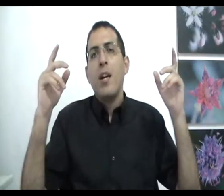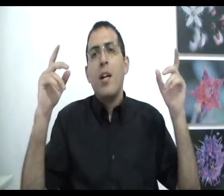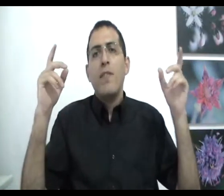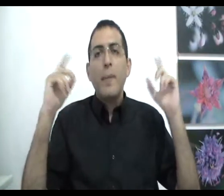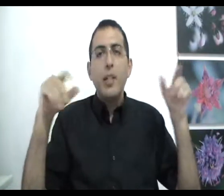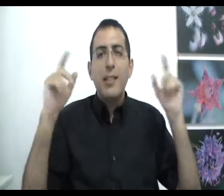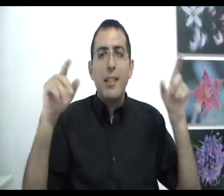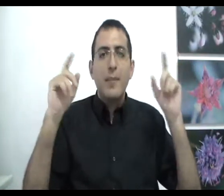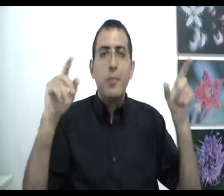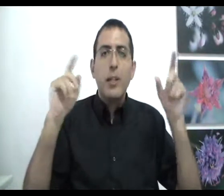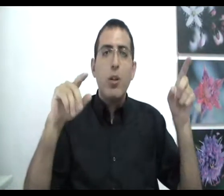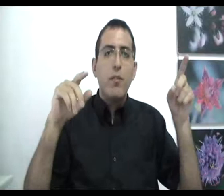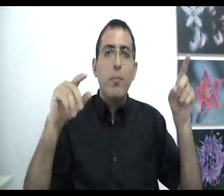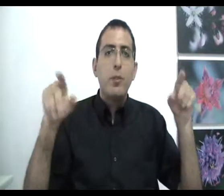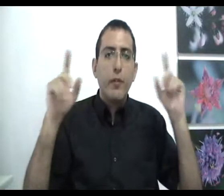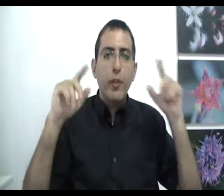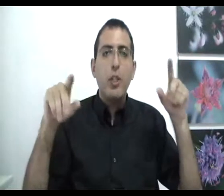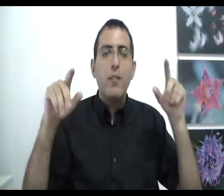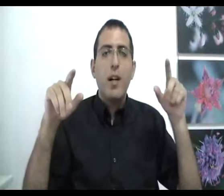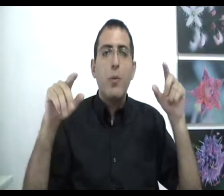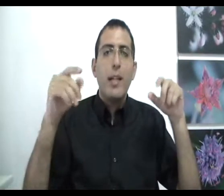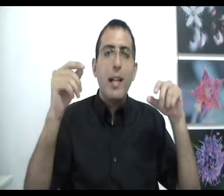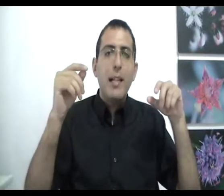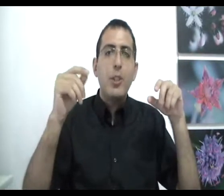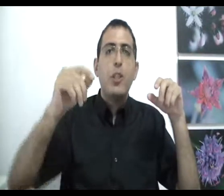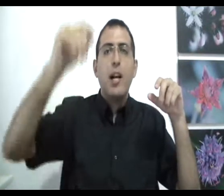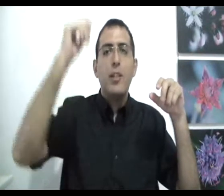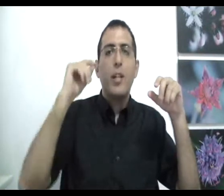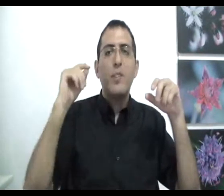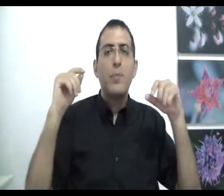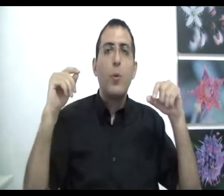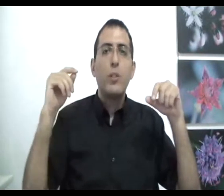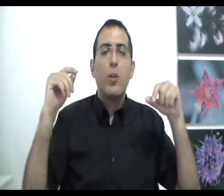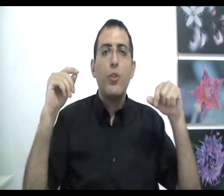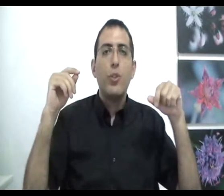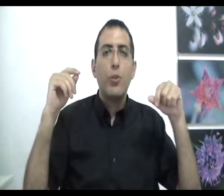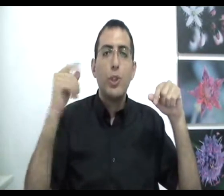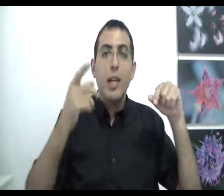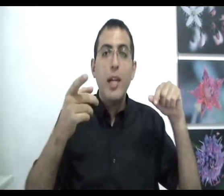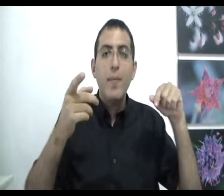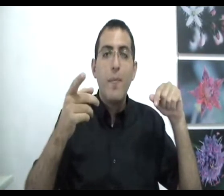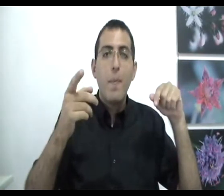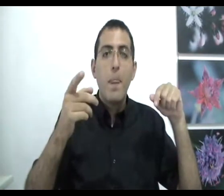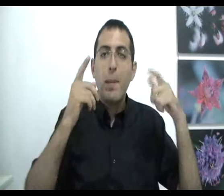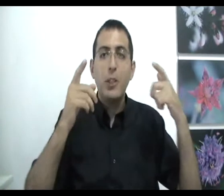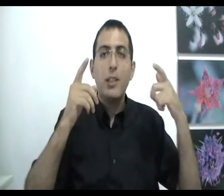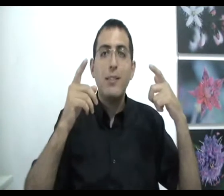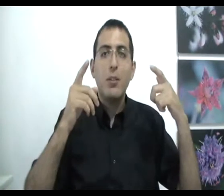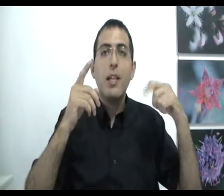ומי שיעשה את זה מספיק טוב בסופו של דבר הוא יגלה את השיטה שנמצאת מחוץ לכל השיטות שהיא מה השיטה הזאת? היא